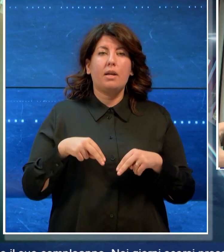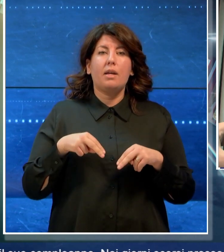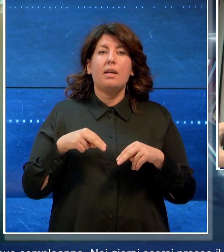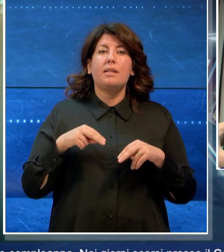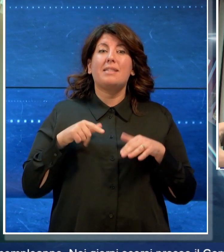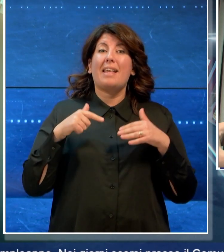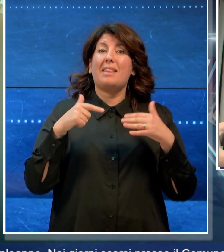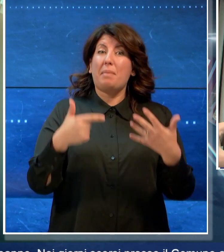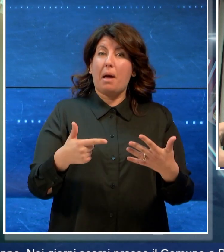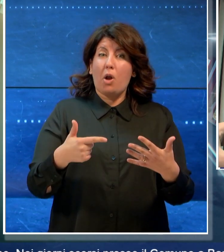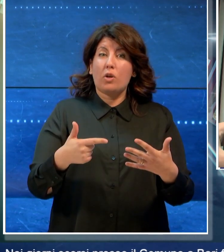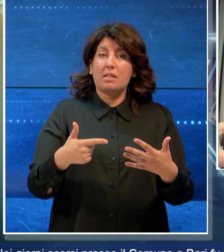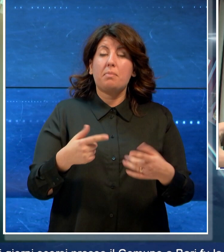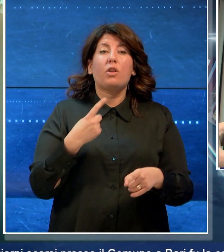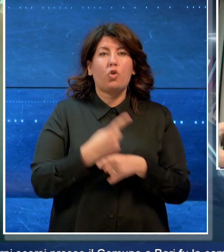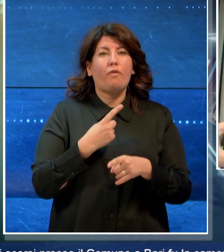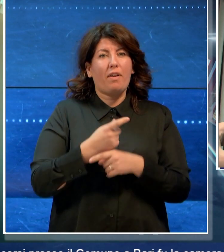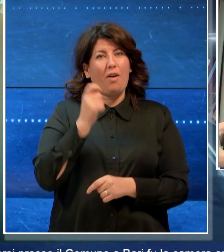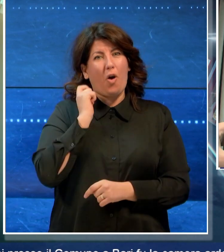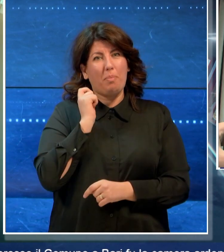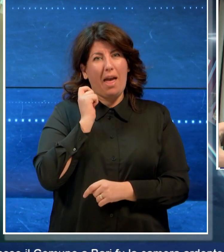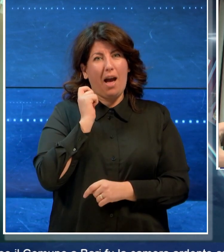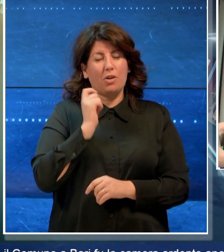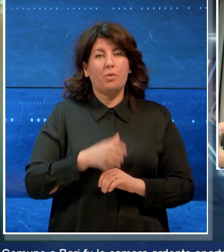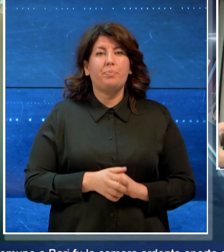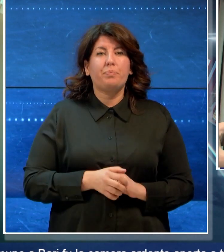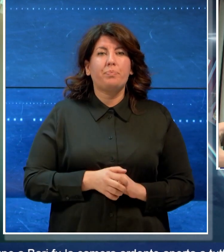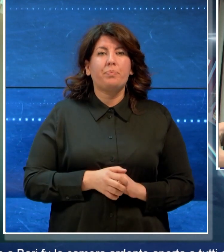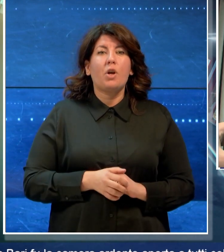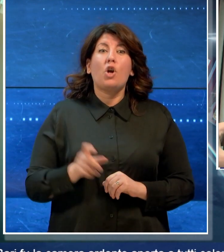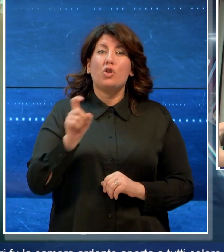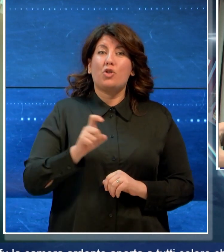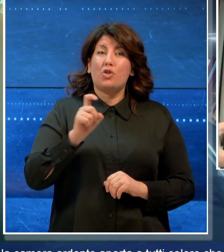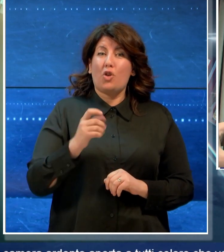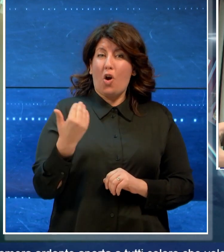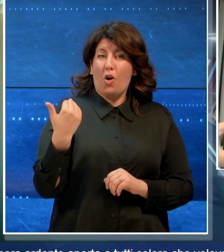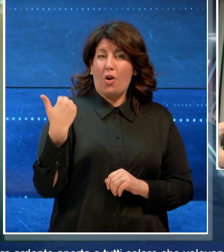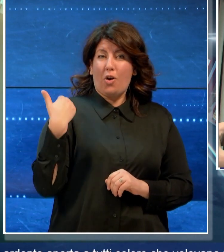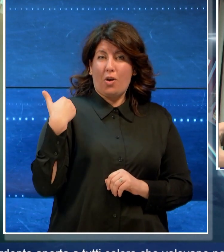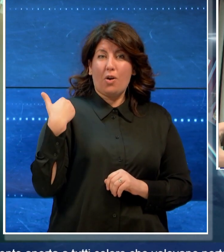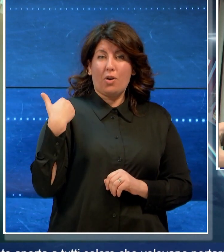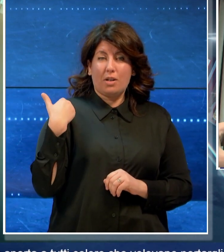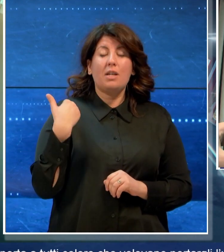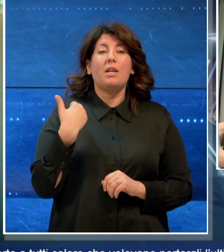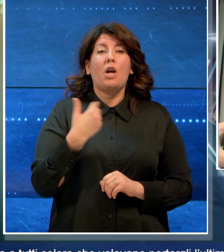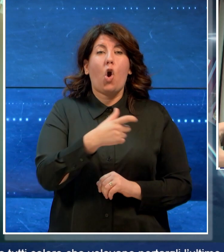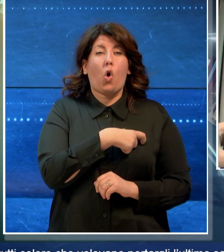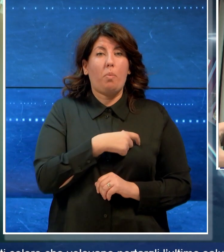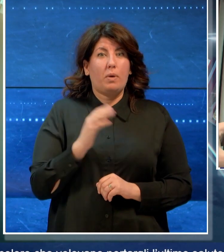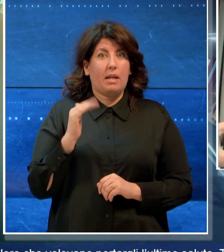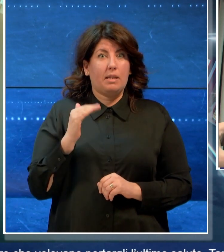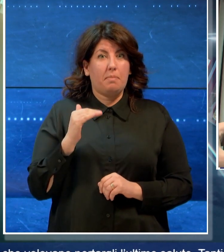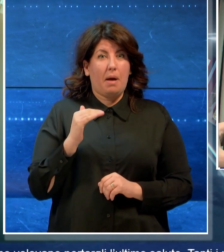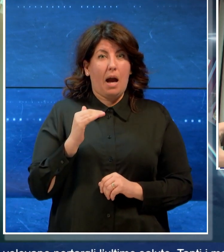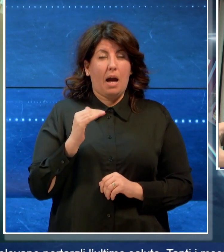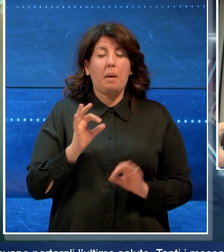stato il suo compleanno. Nei giorni scorsi il comune di Bari allestito, la camera